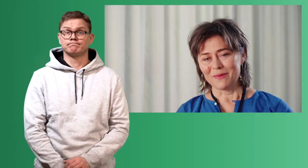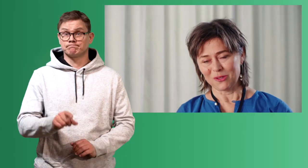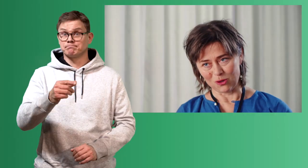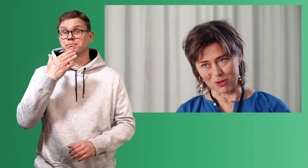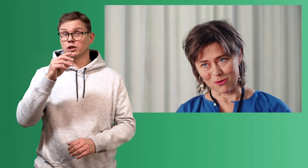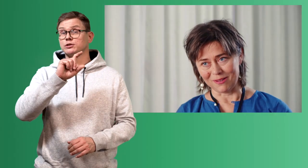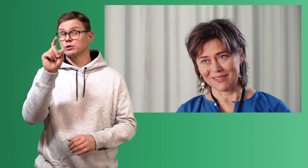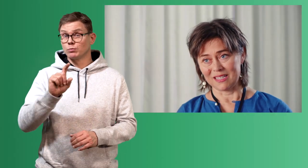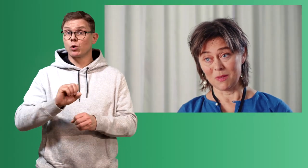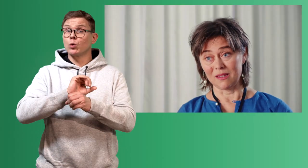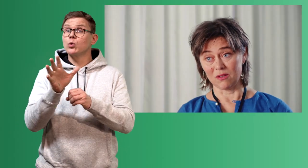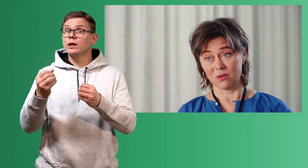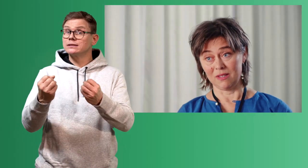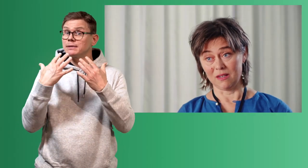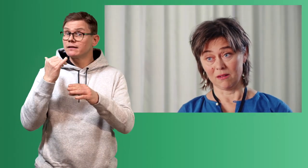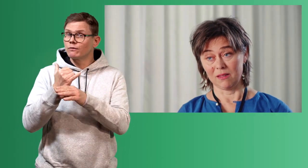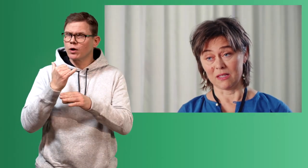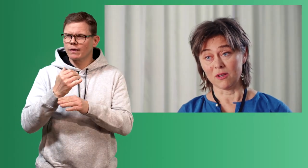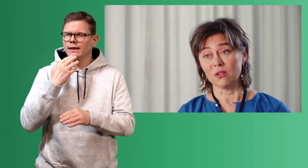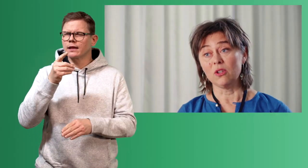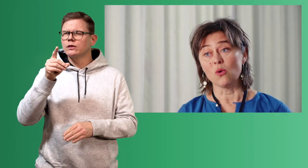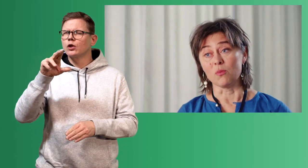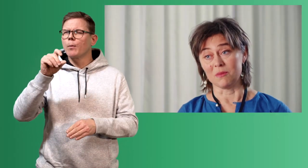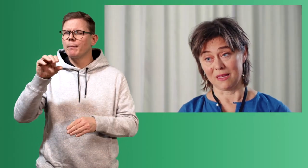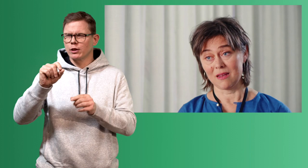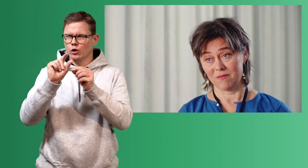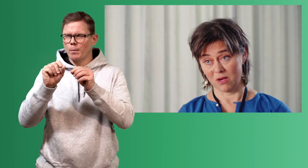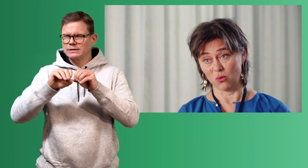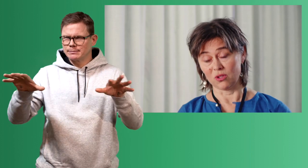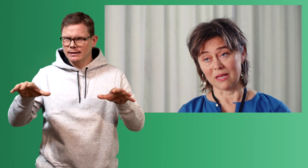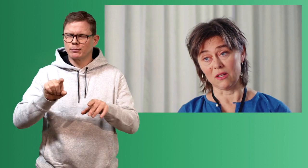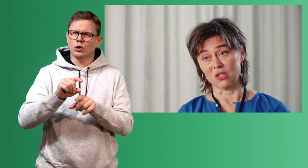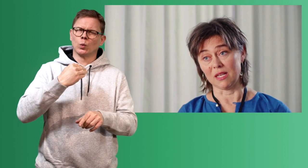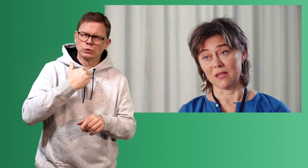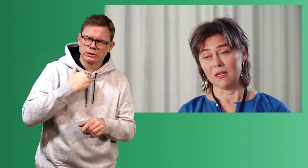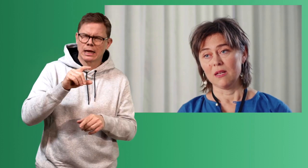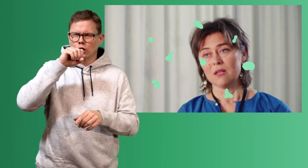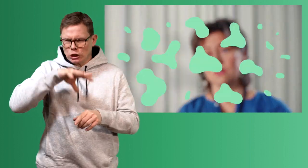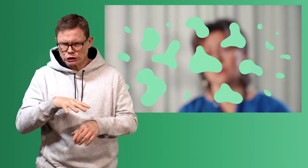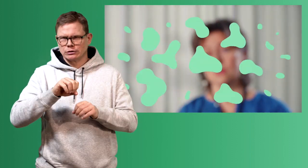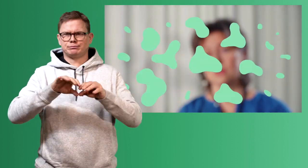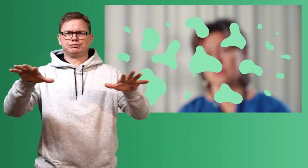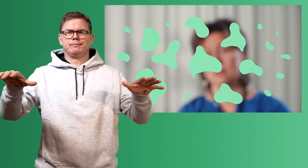Ja, det er et godt spørsmål. Det smitter altså via det som vi kaller dråpesmitte, via hosting eller nysing.